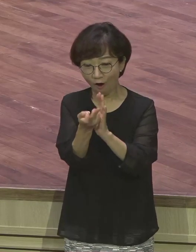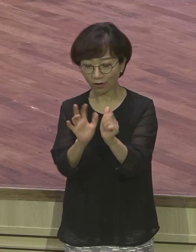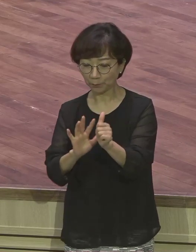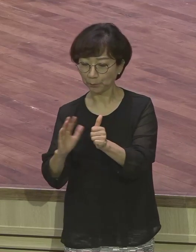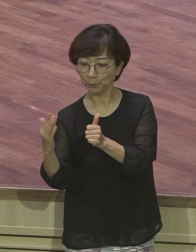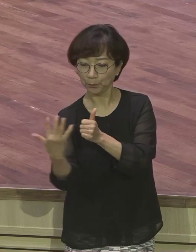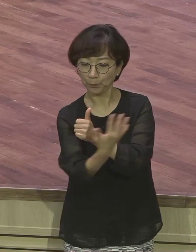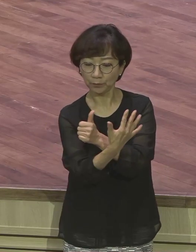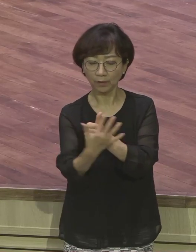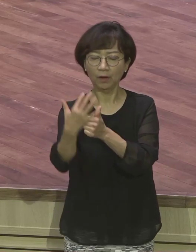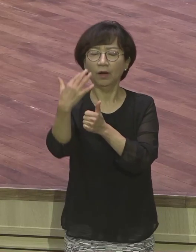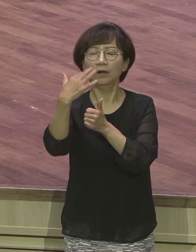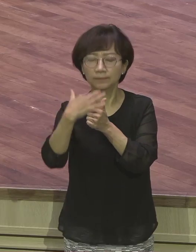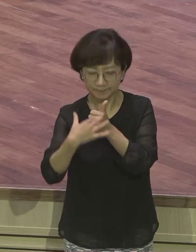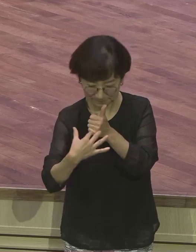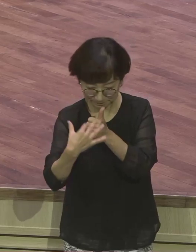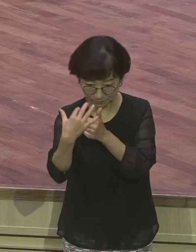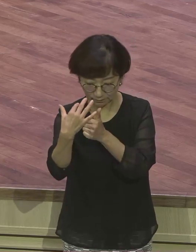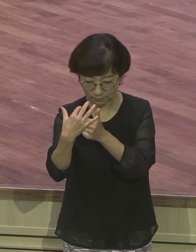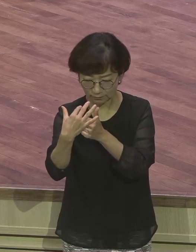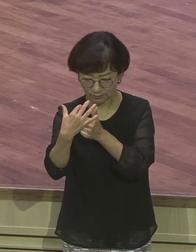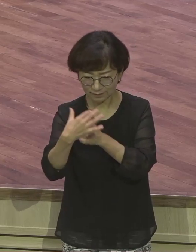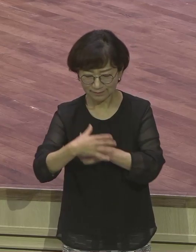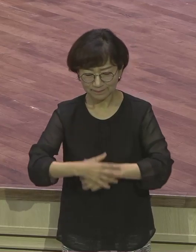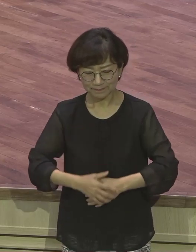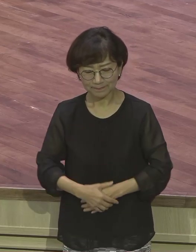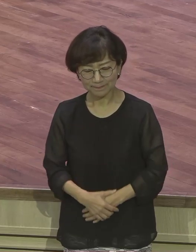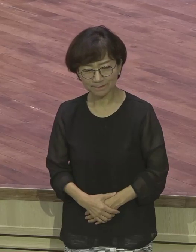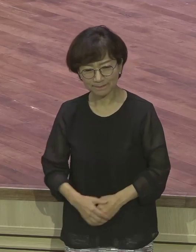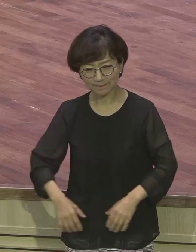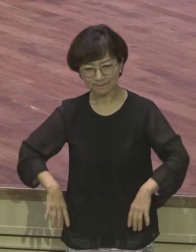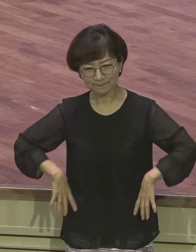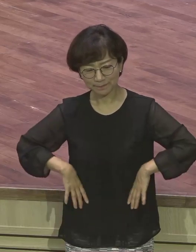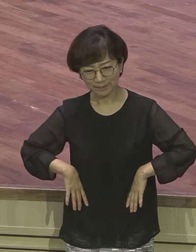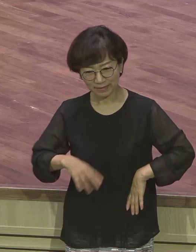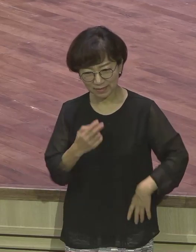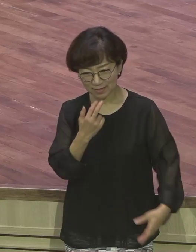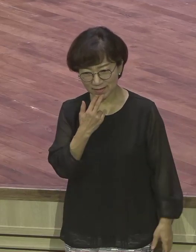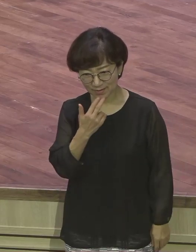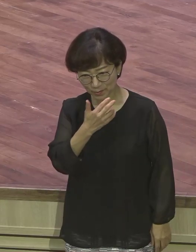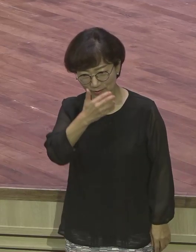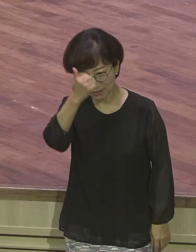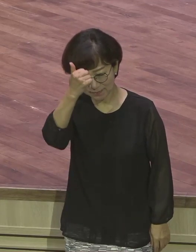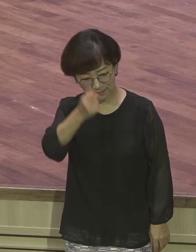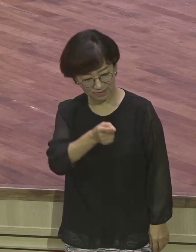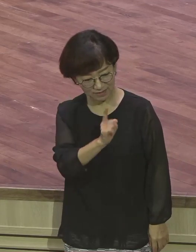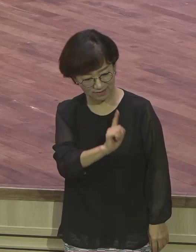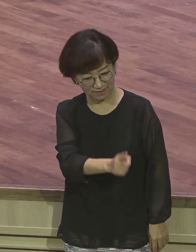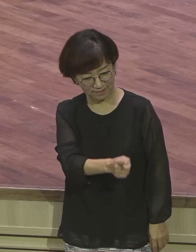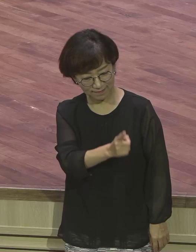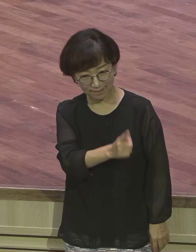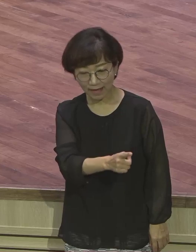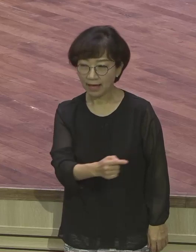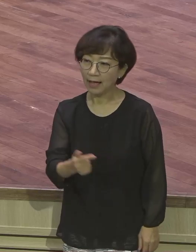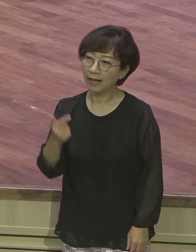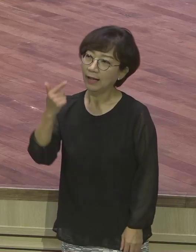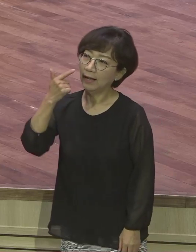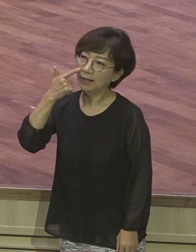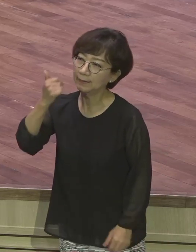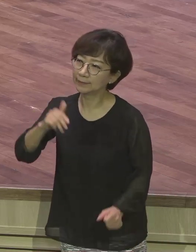형들은 안 그래도 가뜩이나 지금 요셉 이거 아니 아버지가 요셉만을 사랑한다